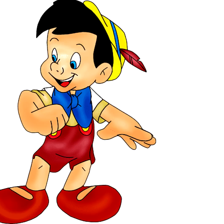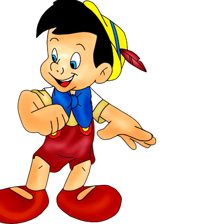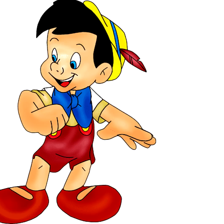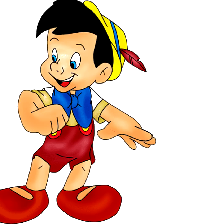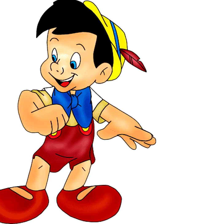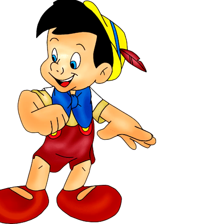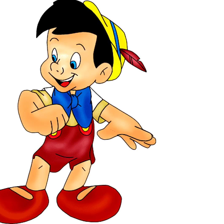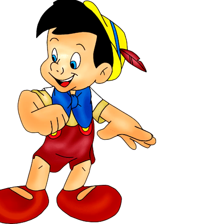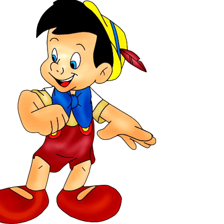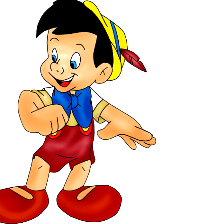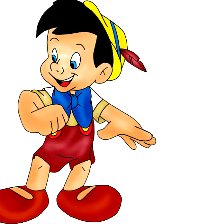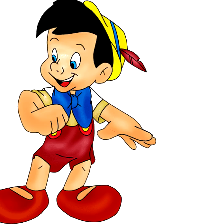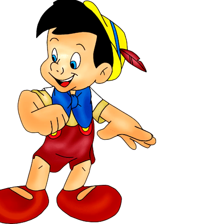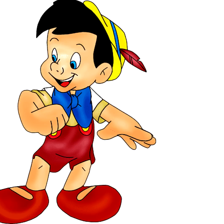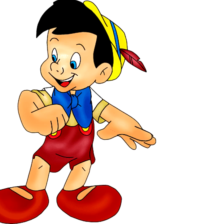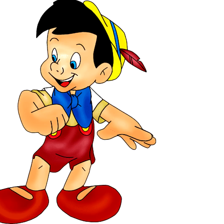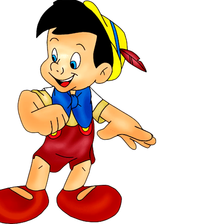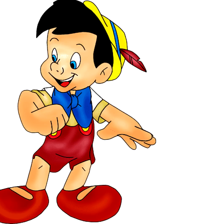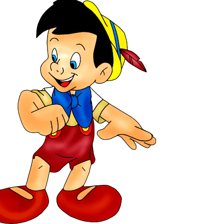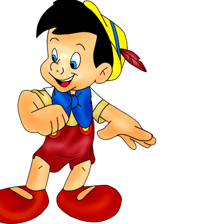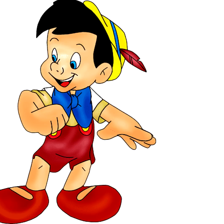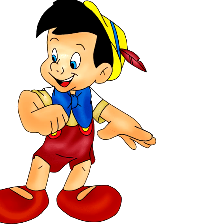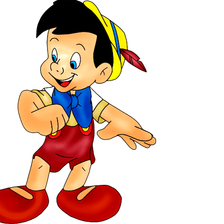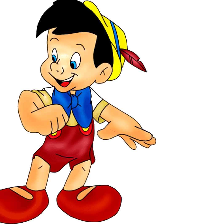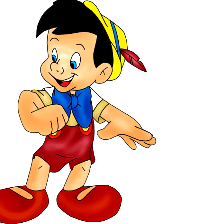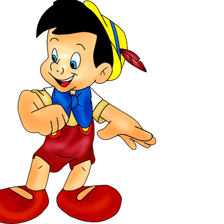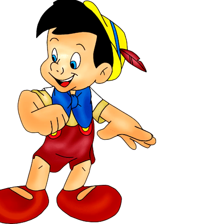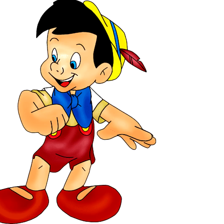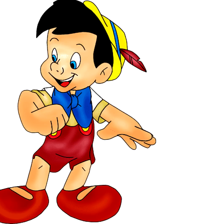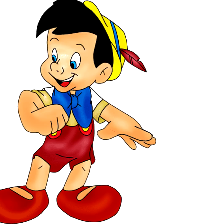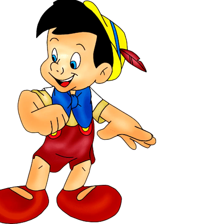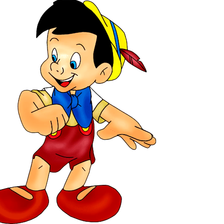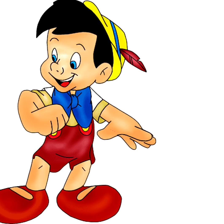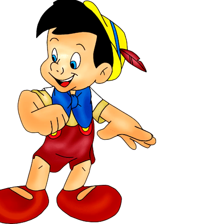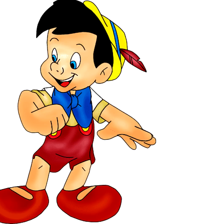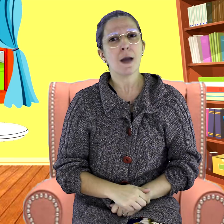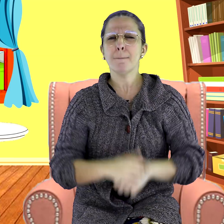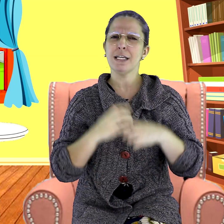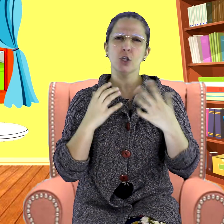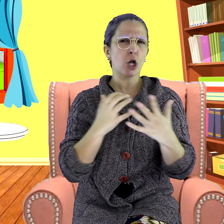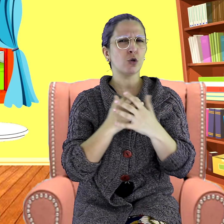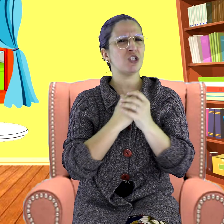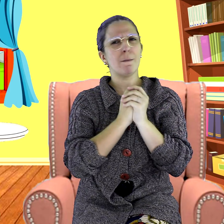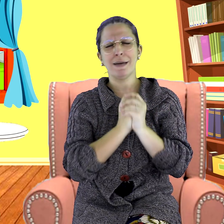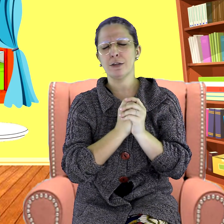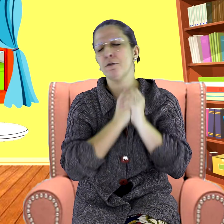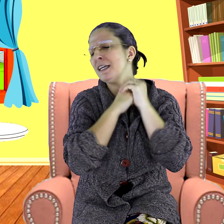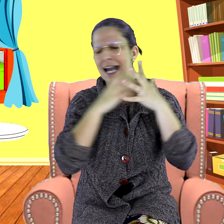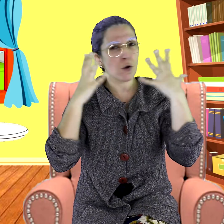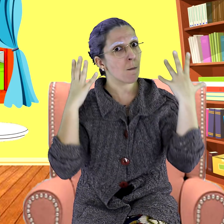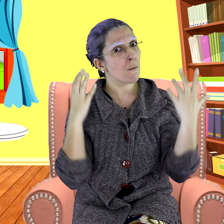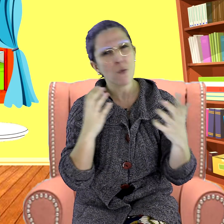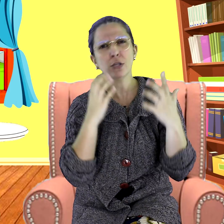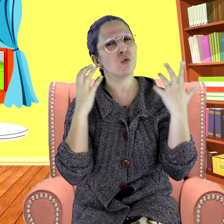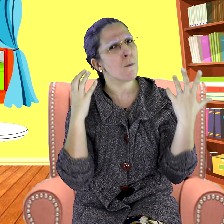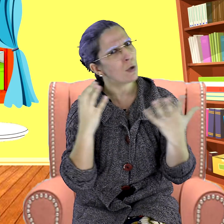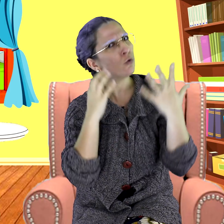madeira. Ele era um menino lindo e muito inteligente. Pinóquio e Gepeto ficaram muito, muito,